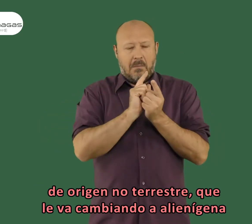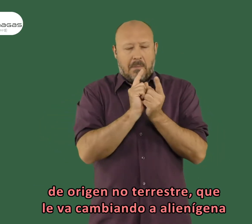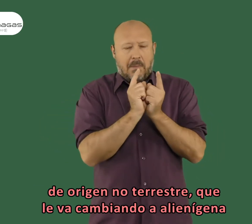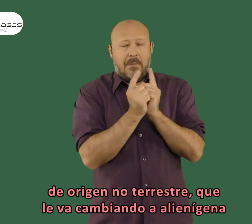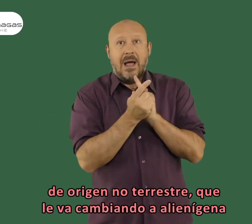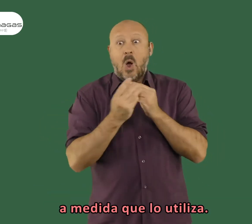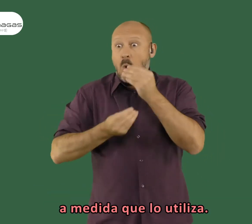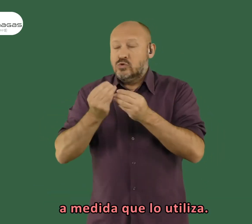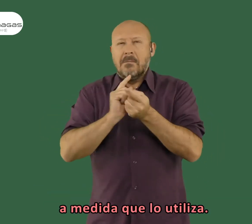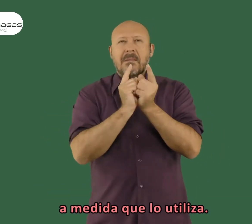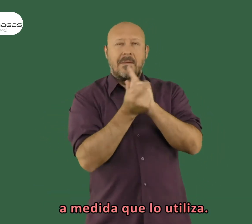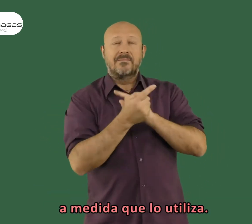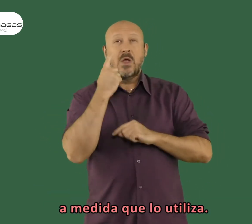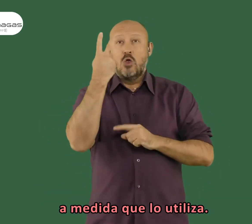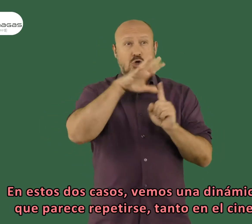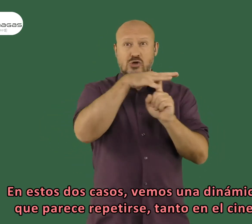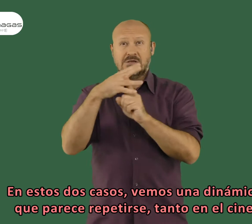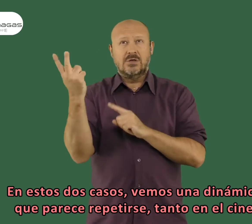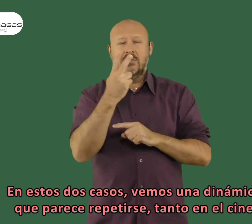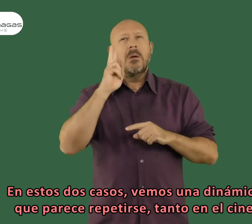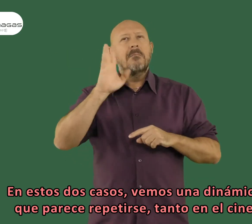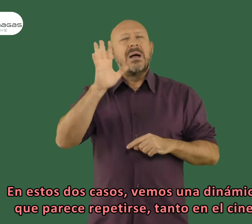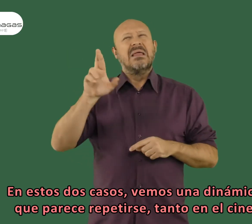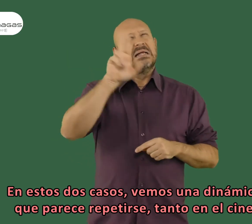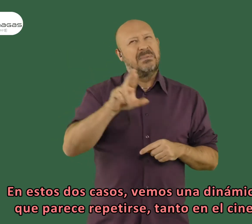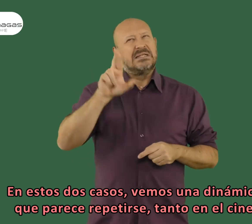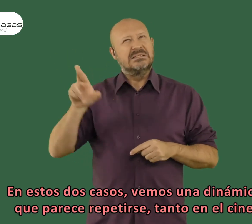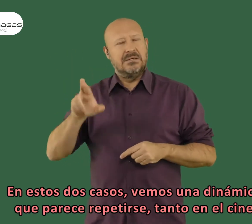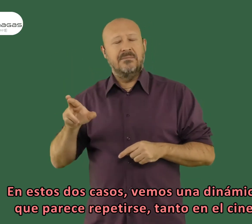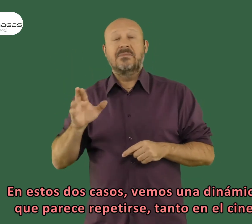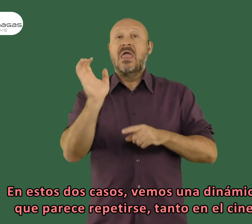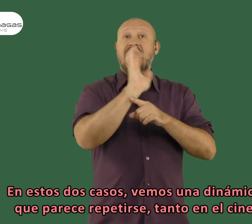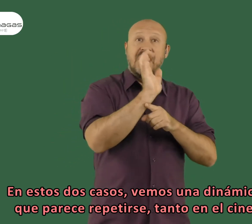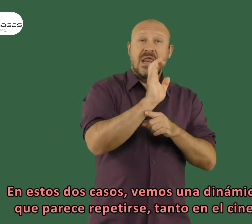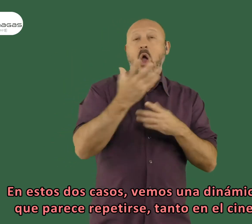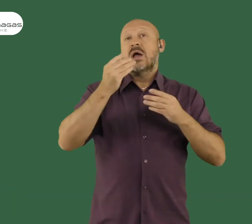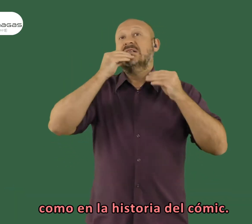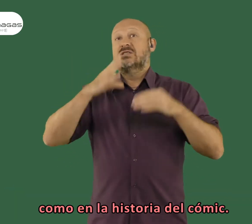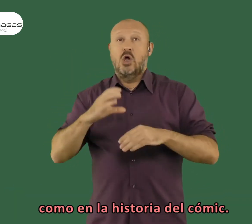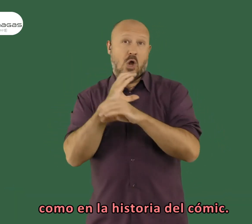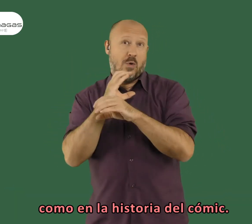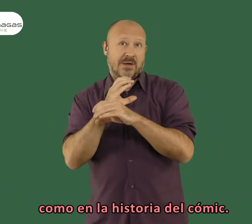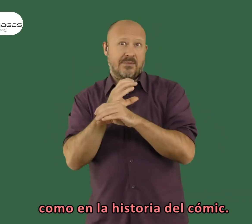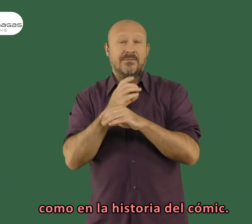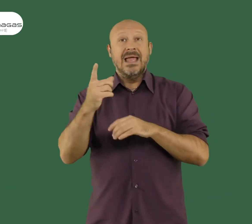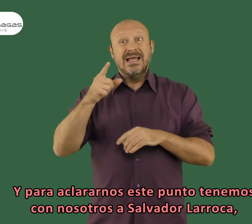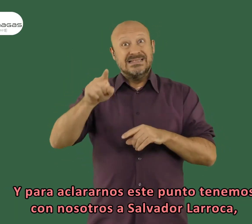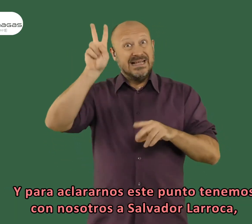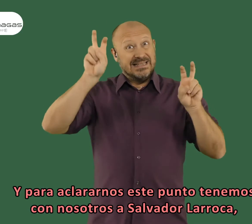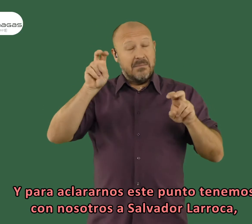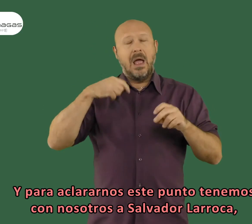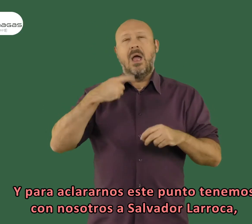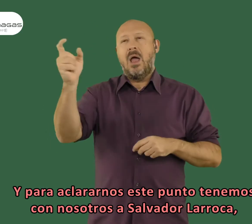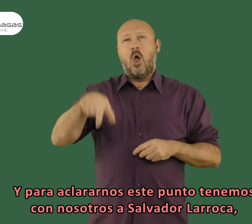le va cambiando a alienígena a medida que la utiliza. En estos dos casos vemos una dinámica que parece repetirse tanto en el cine como en la historia del cómic.